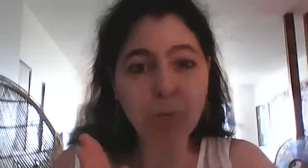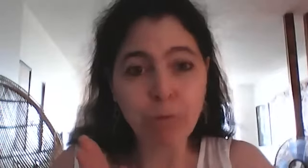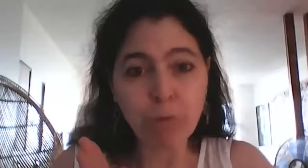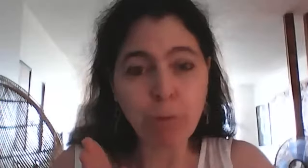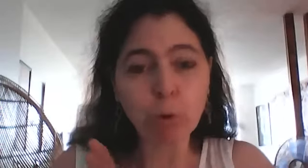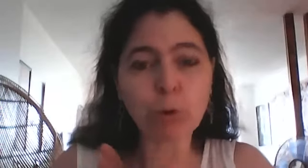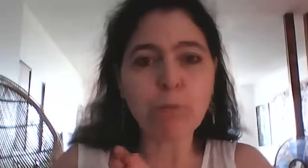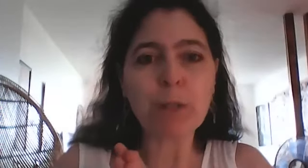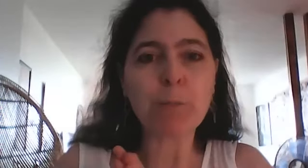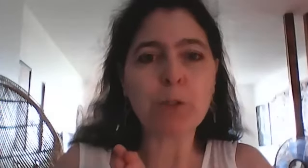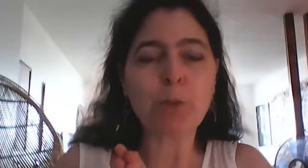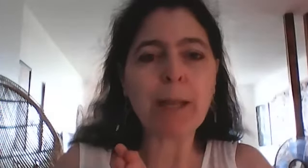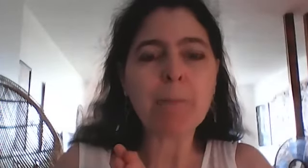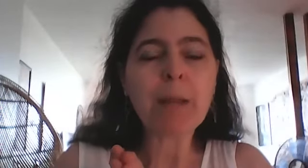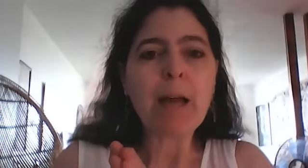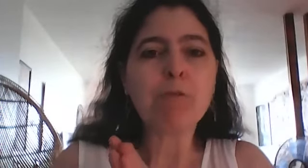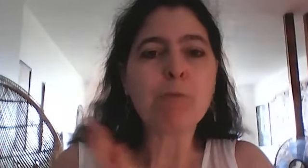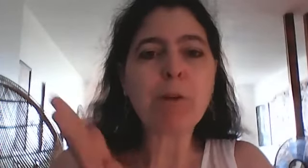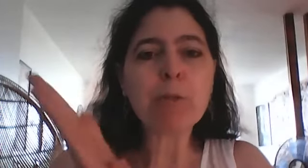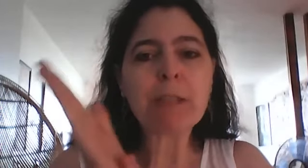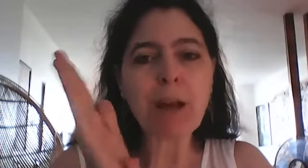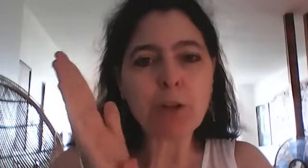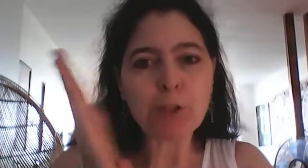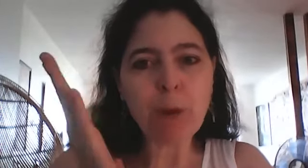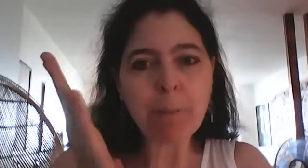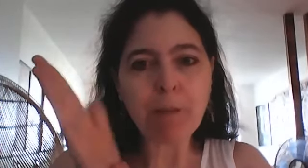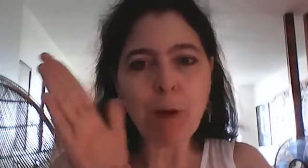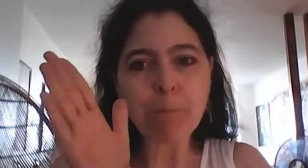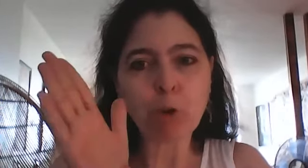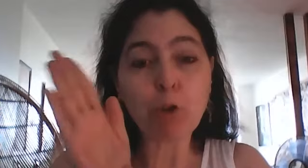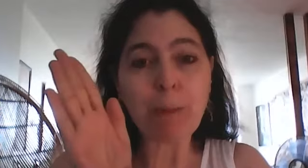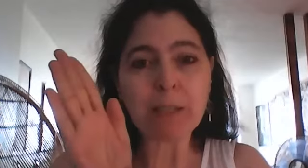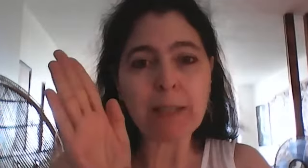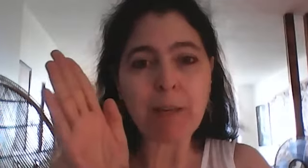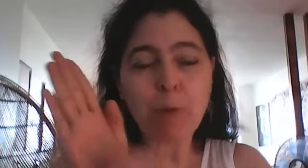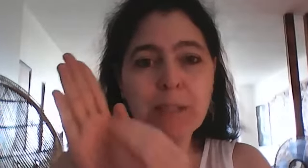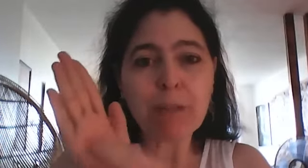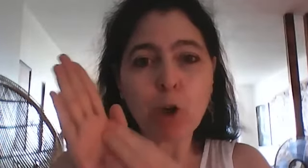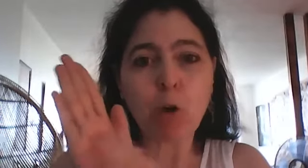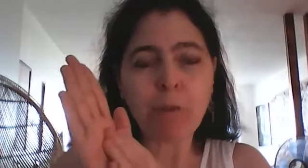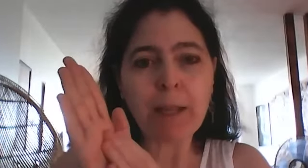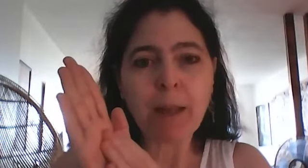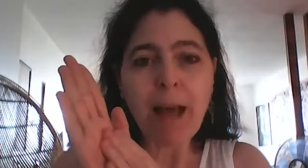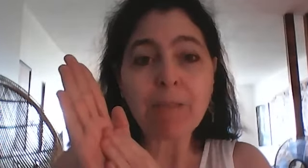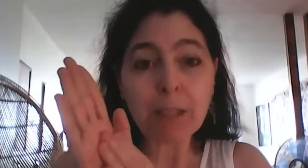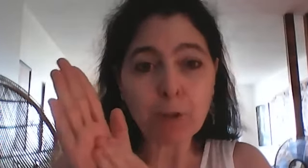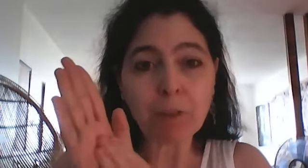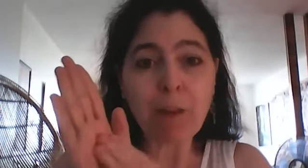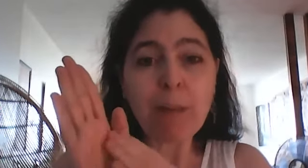'un autour de vous en a besoin vous pouvez aussi faire le soin parfois pour deux personnes à la fois si vous avez un conflit avec quelqu'un de votre famille